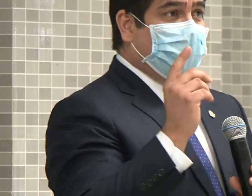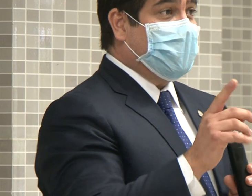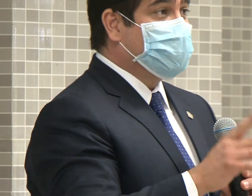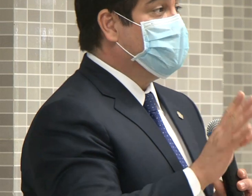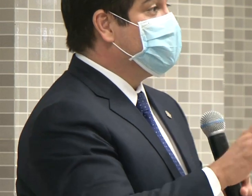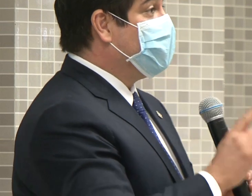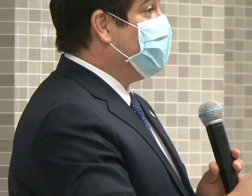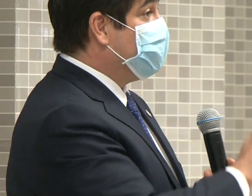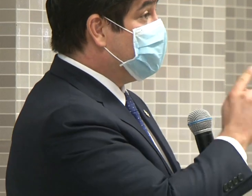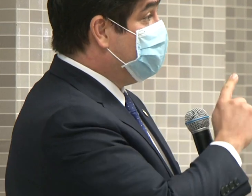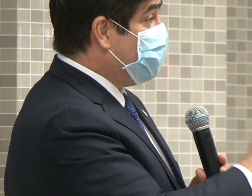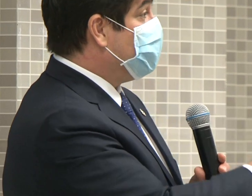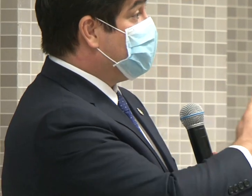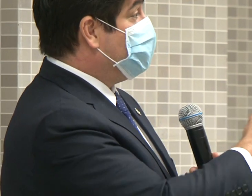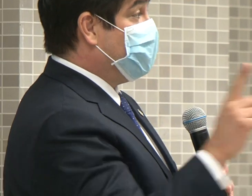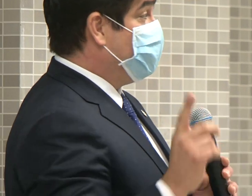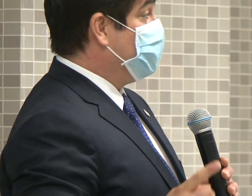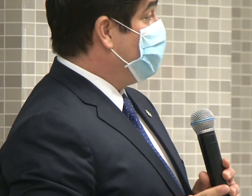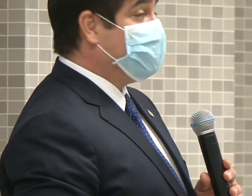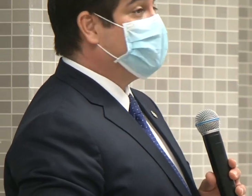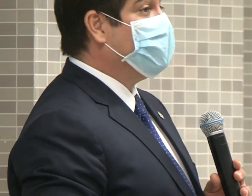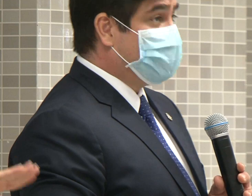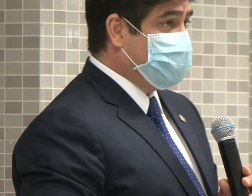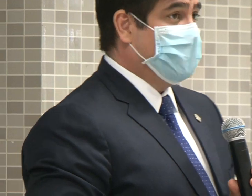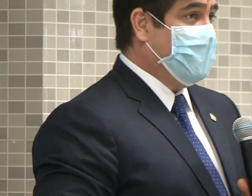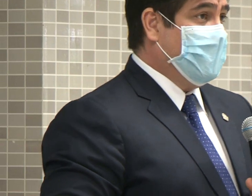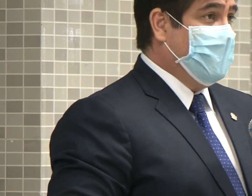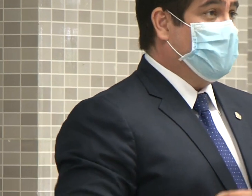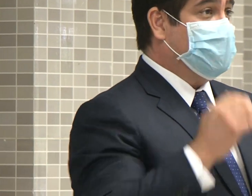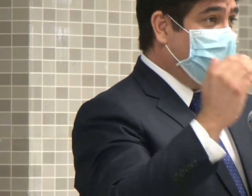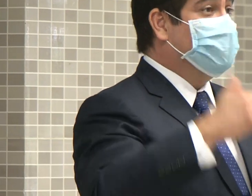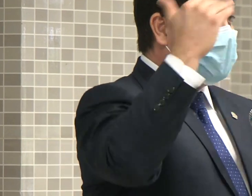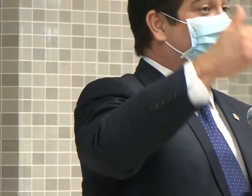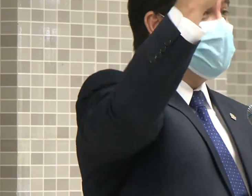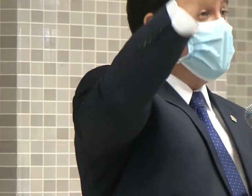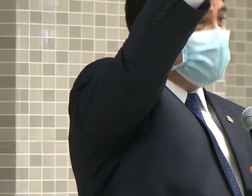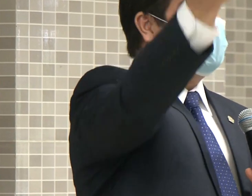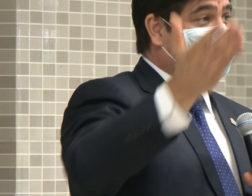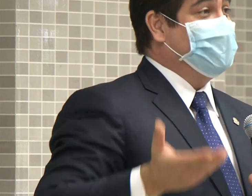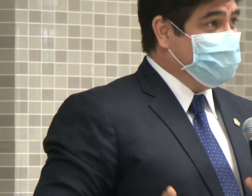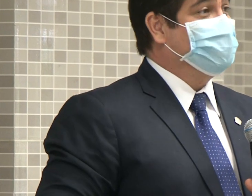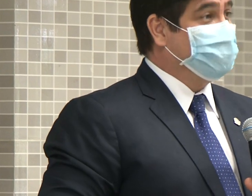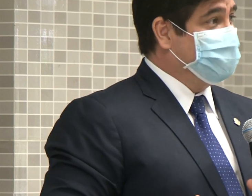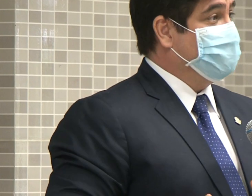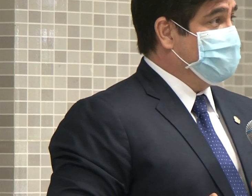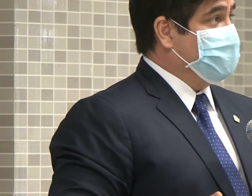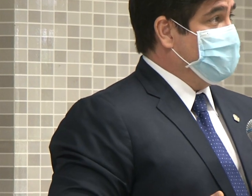pero que eso no necesariamente, satisface las aspiraciones, de todas y todos, porque sabemos, que hay que resolver más cosas.